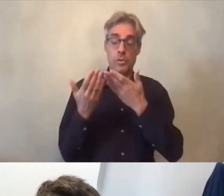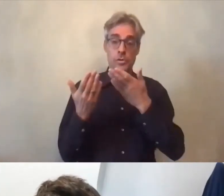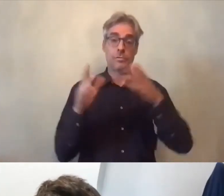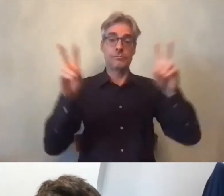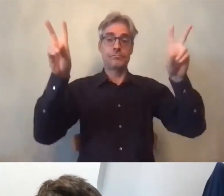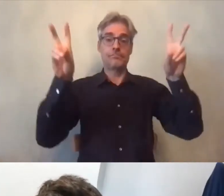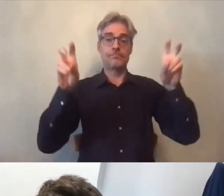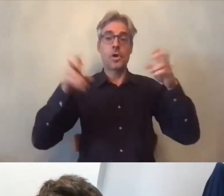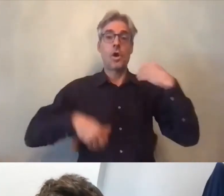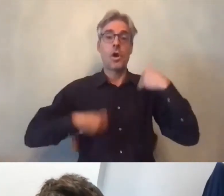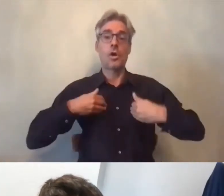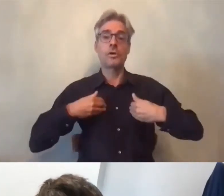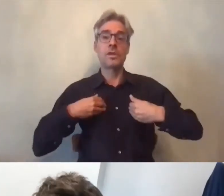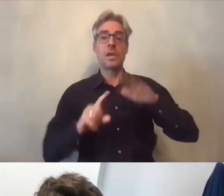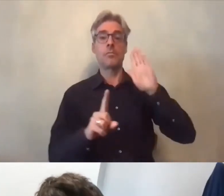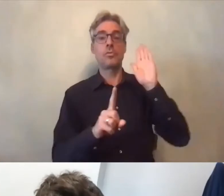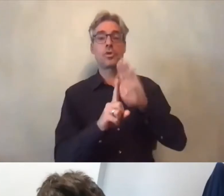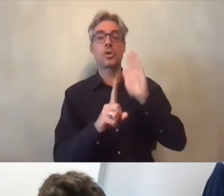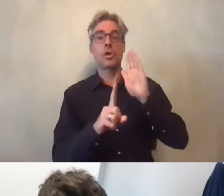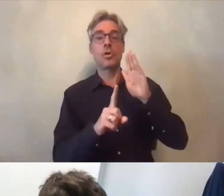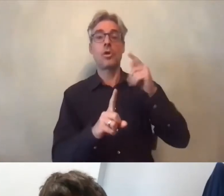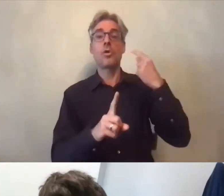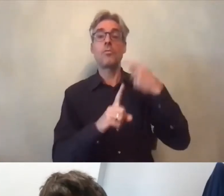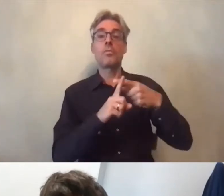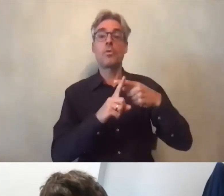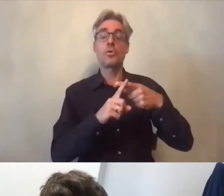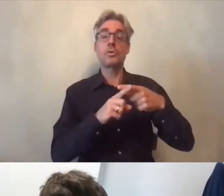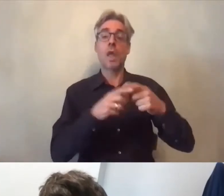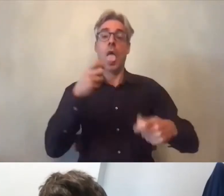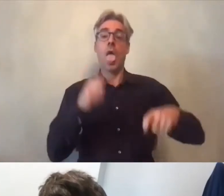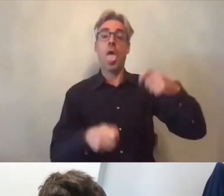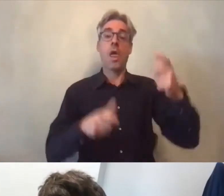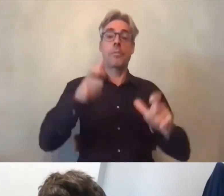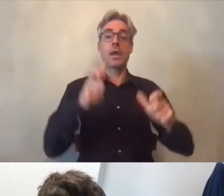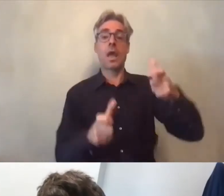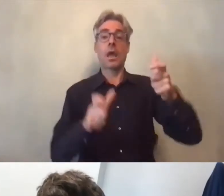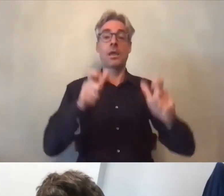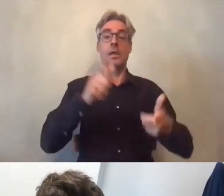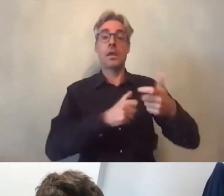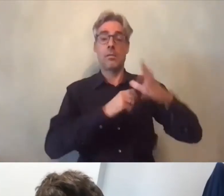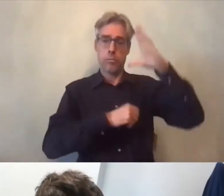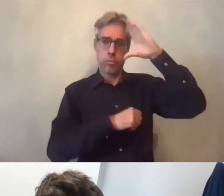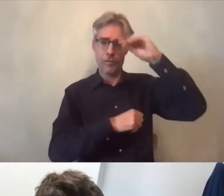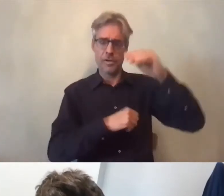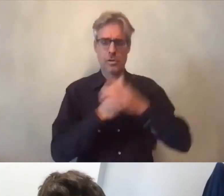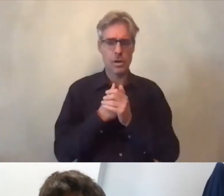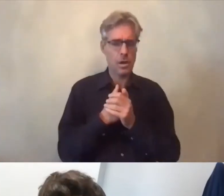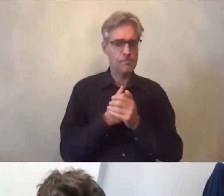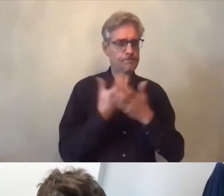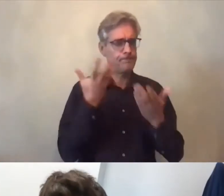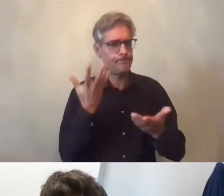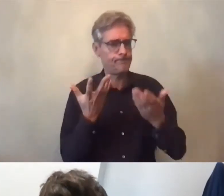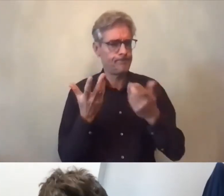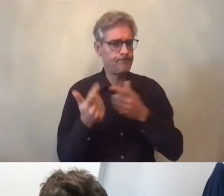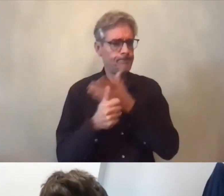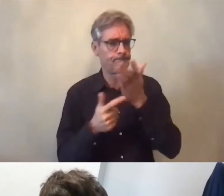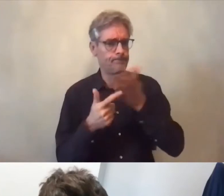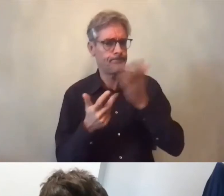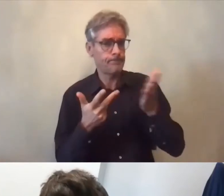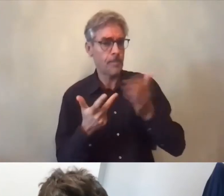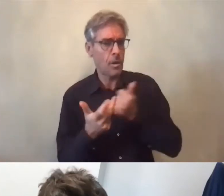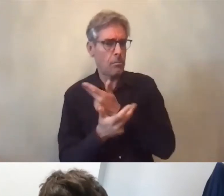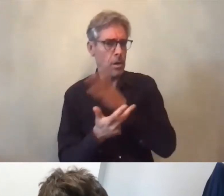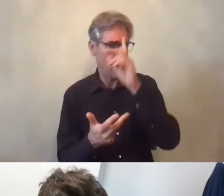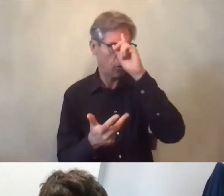handicap genre et précarité professionnelle on le voit par son intitulé on est en piqué sur beaucoup de sujets